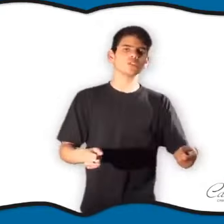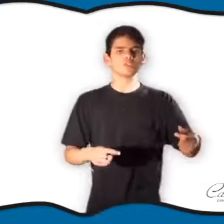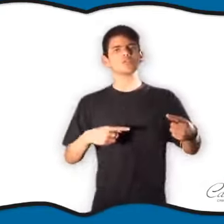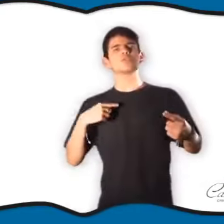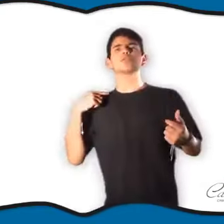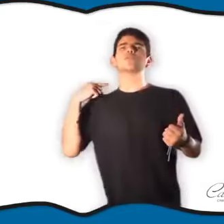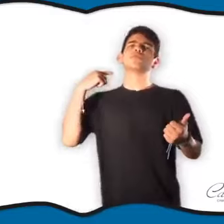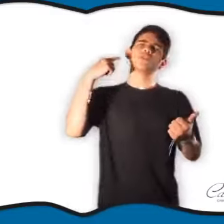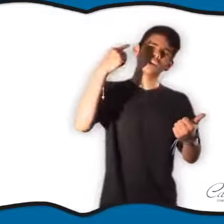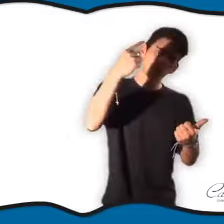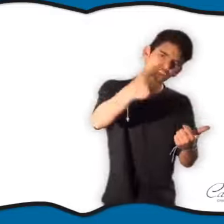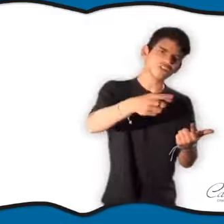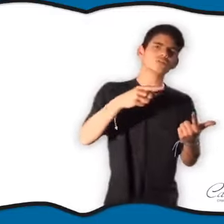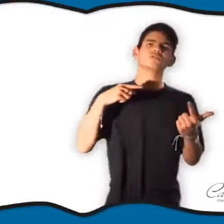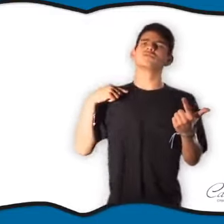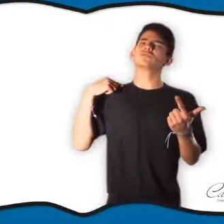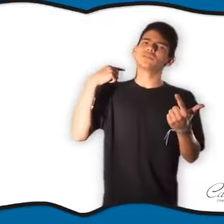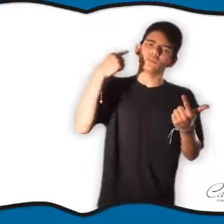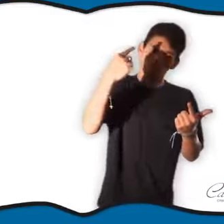Eso mismo ocurrió durante muchas paradas.